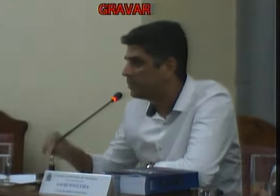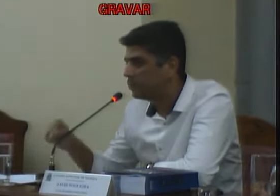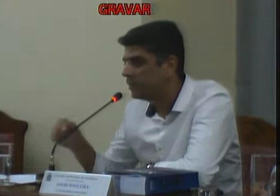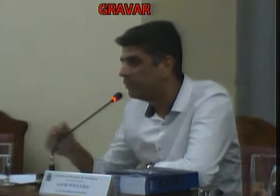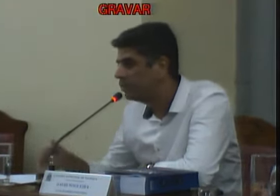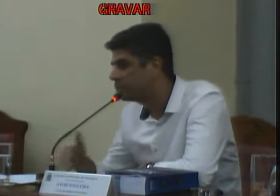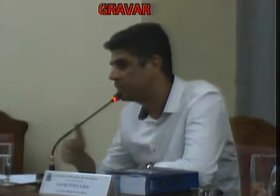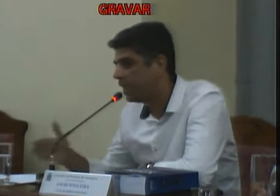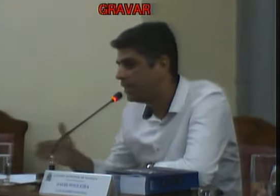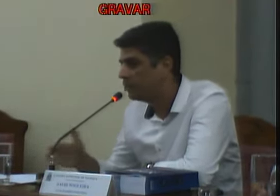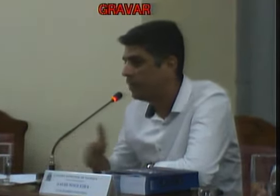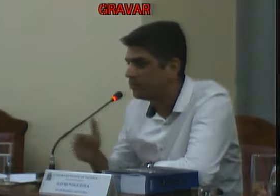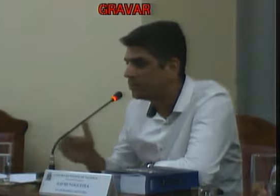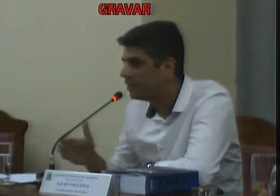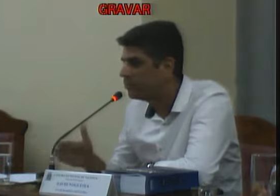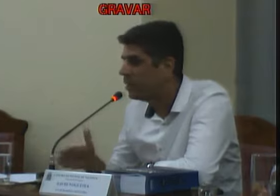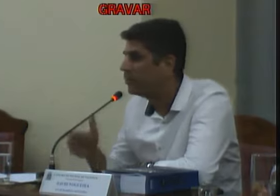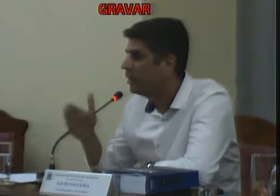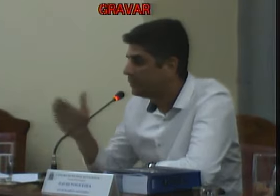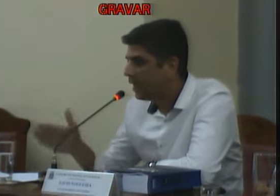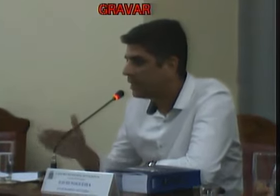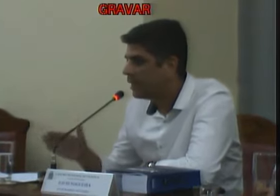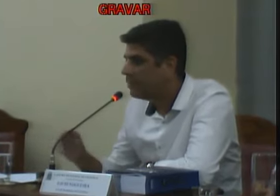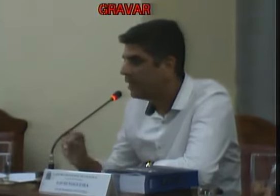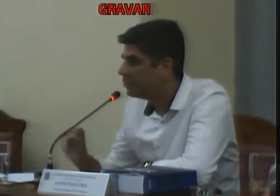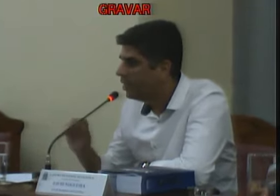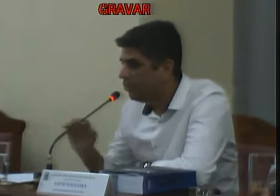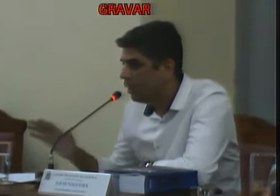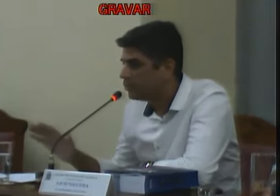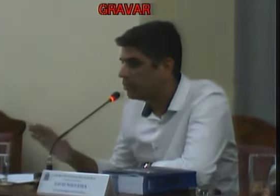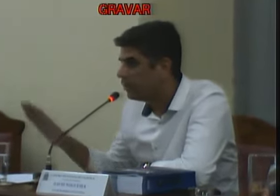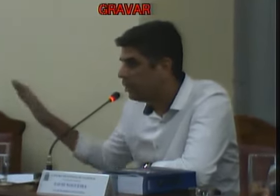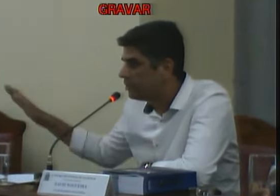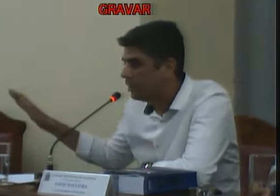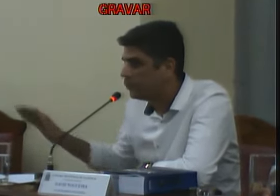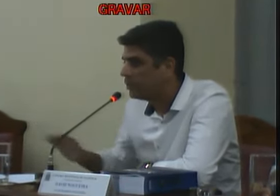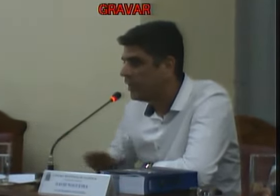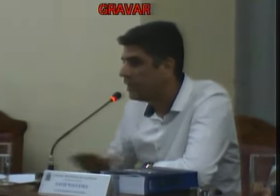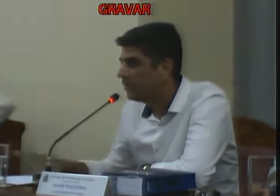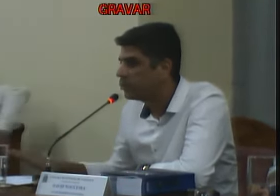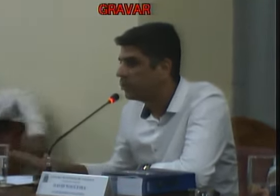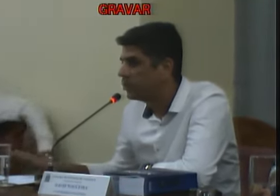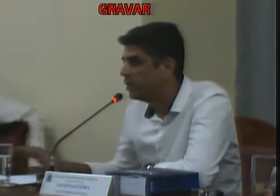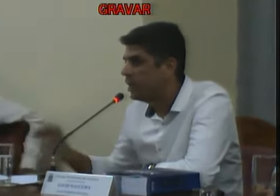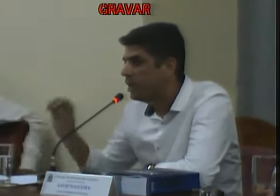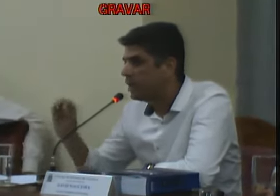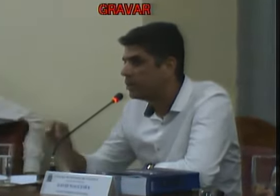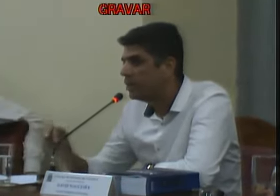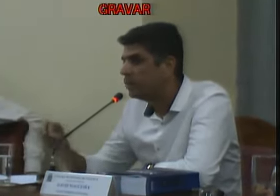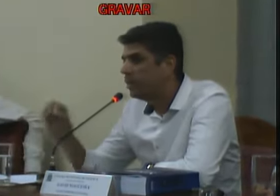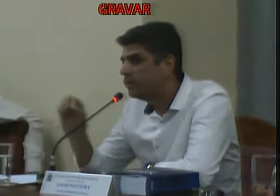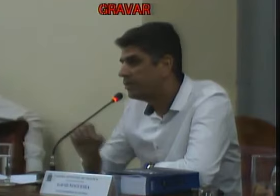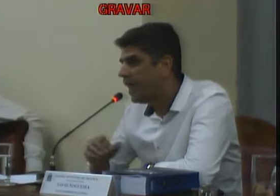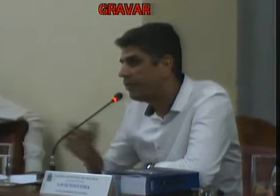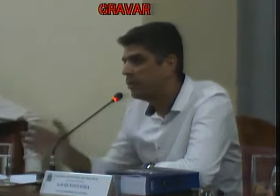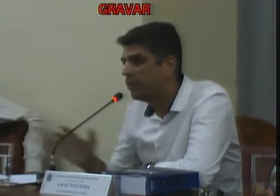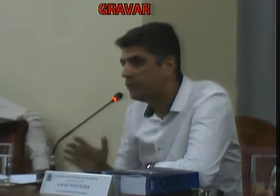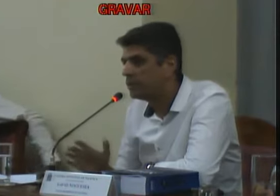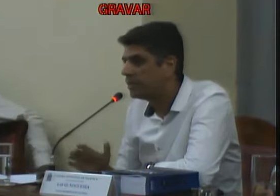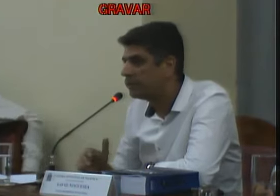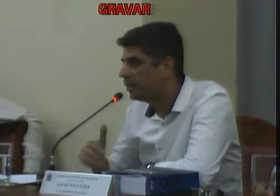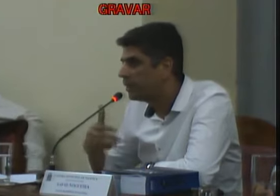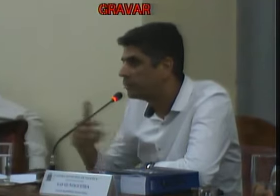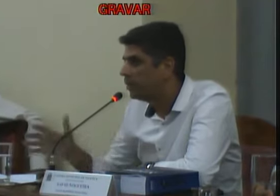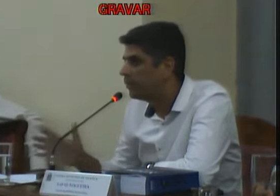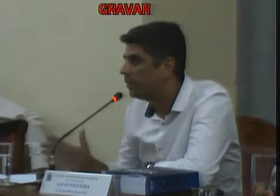faz o serviço se está indo bem ou está indo mal tecnicamente ótimo é igual a Michele falou ninguém aqui vai discutir questão de dar ou não